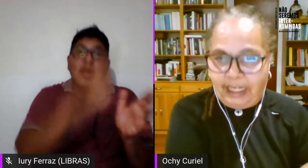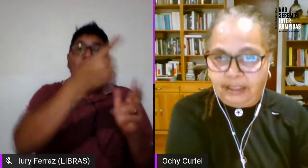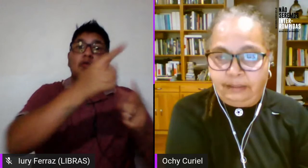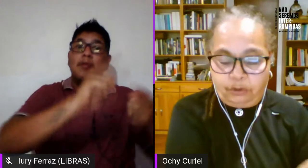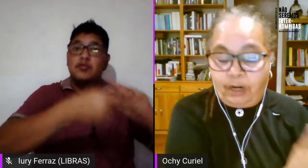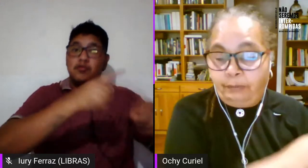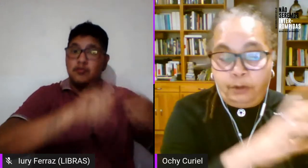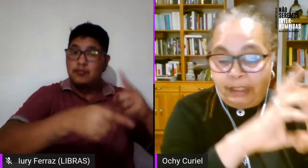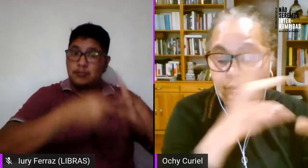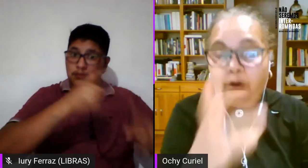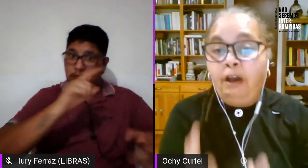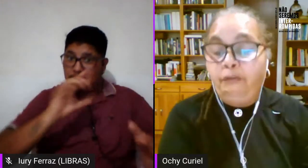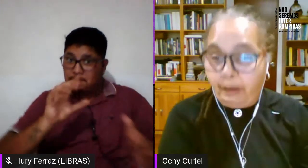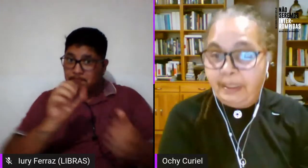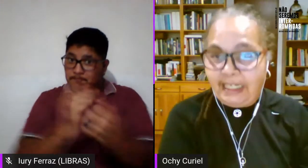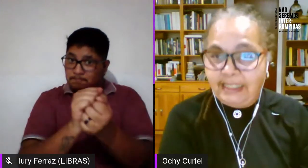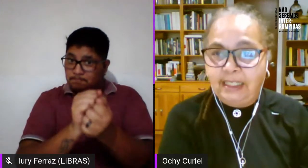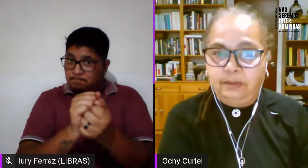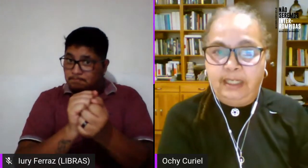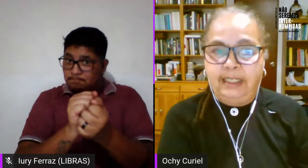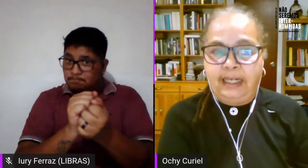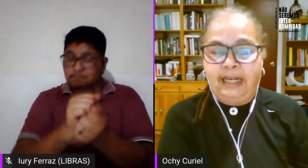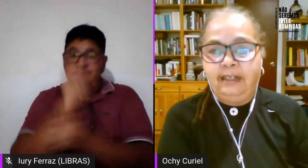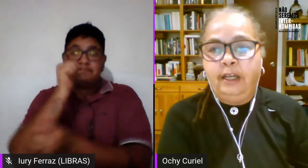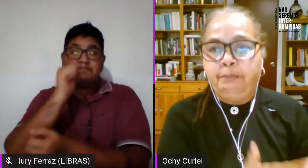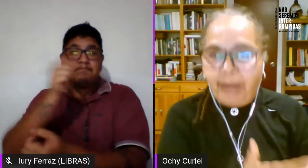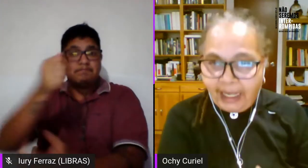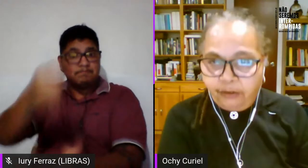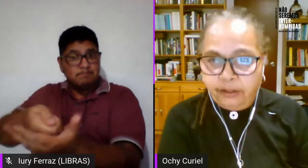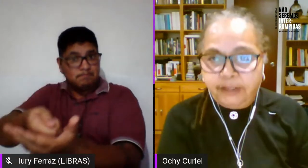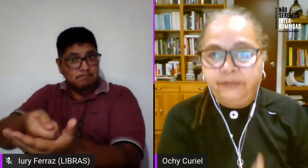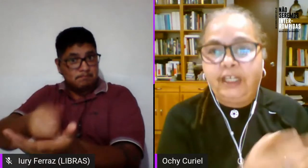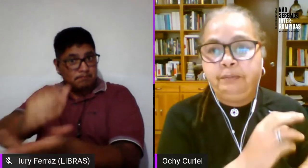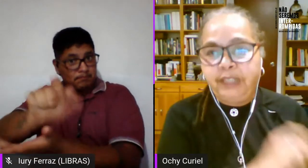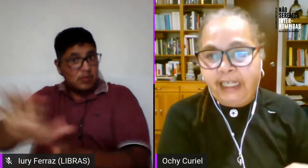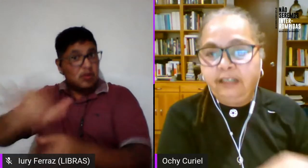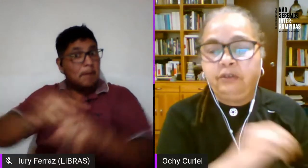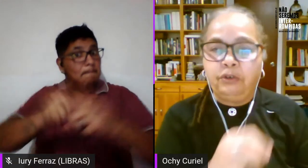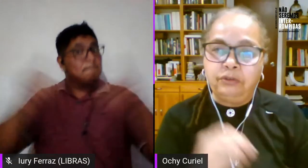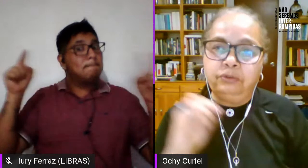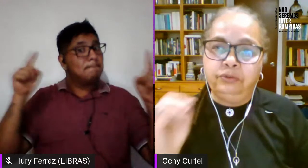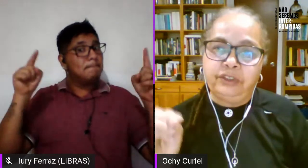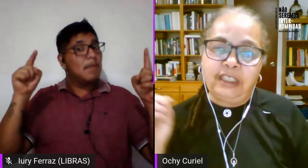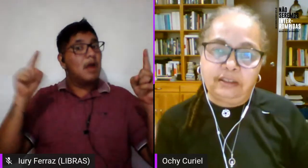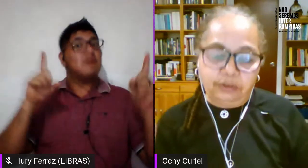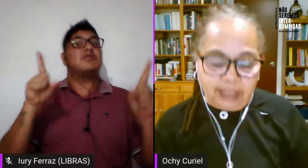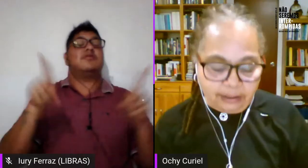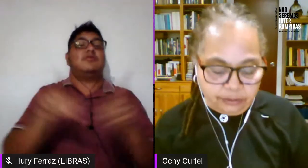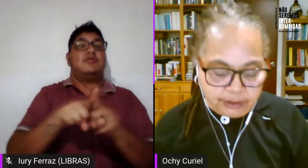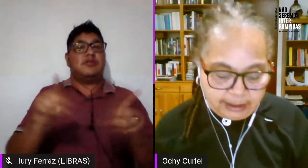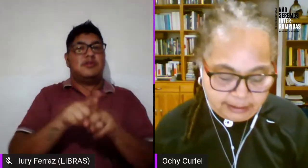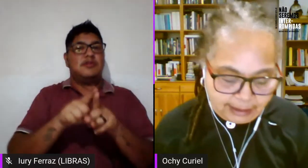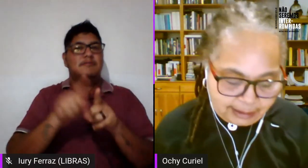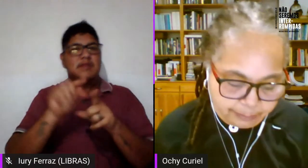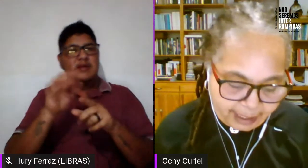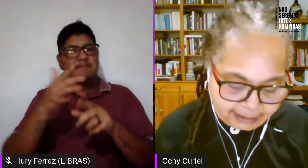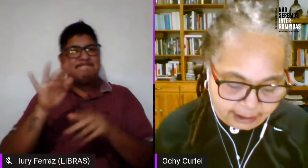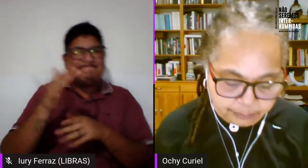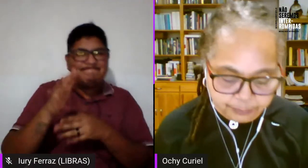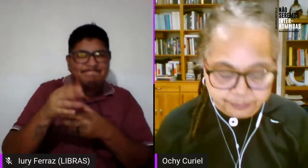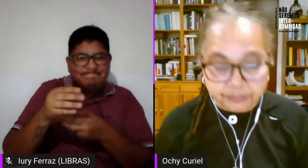movimiento feminista a nivel general pero también con un cierto grado de